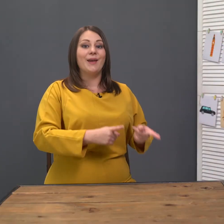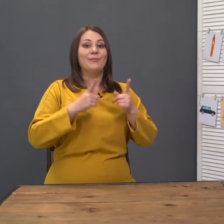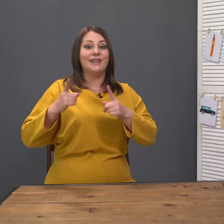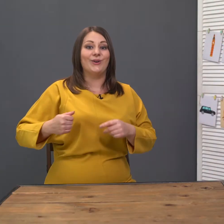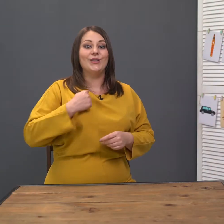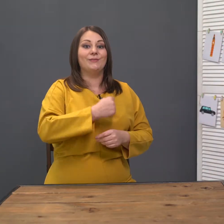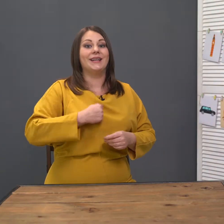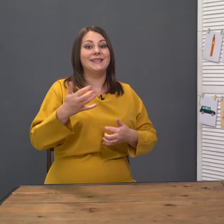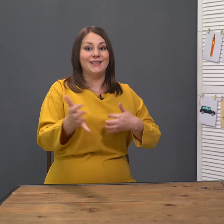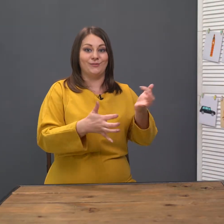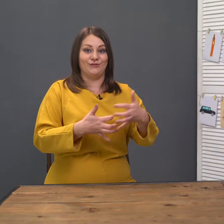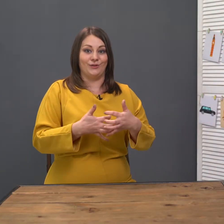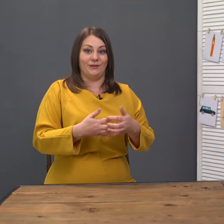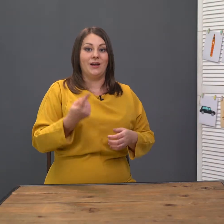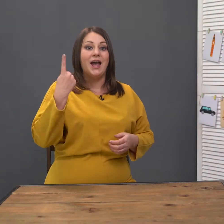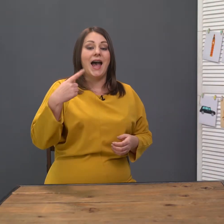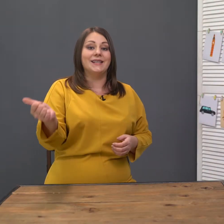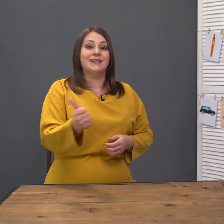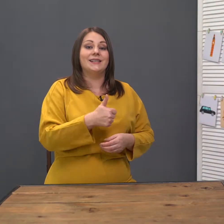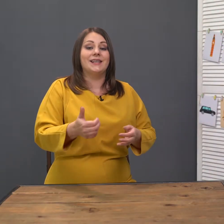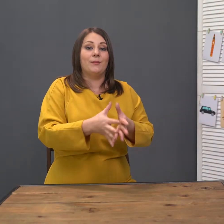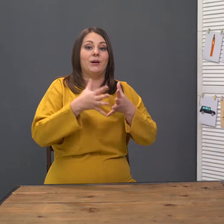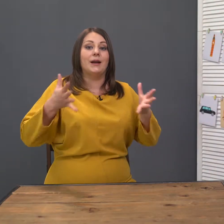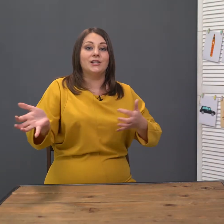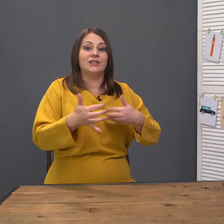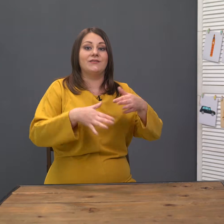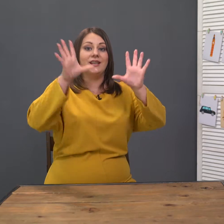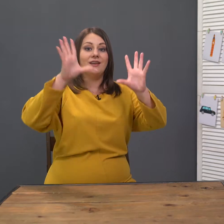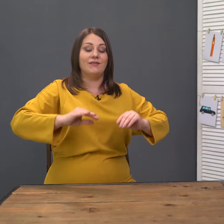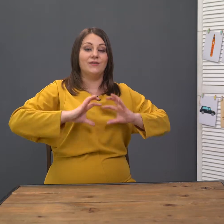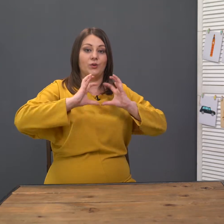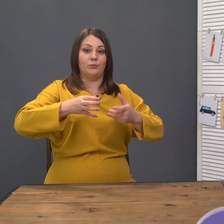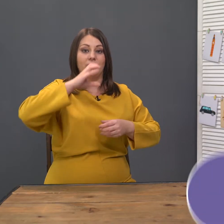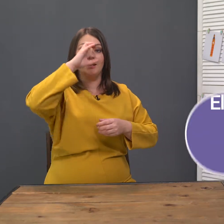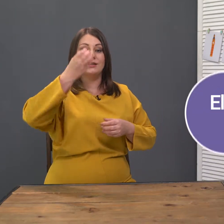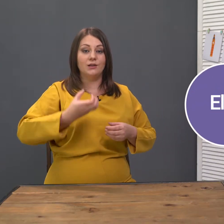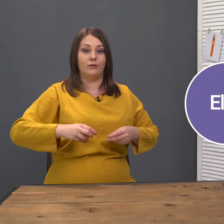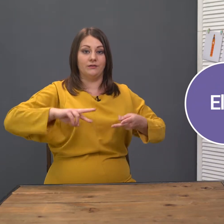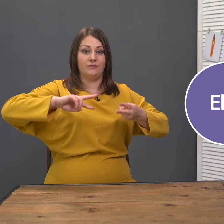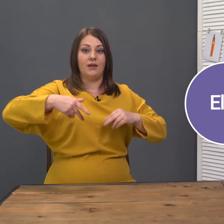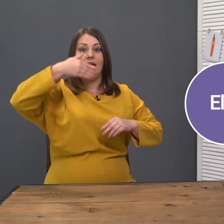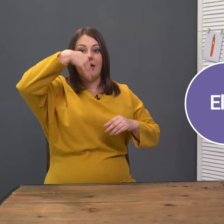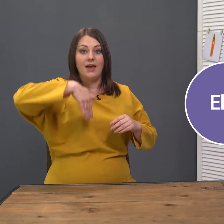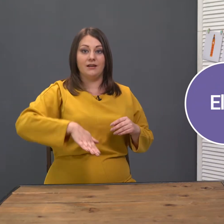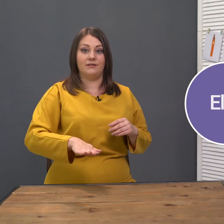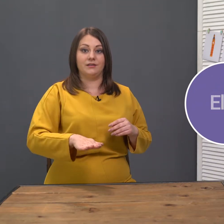Переходим к диким животным. Один из самых больших зверей во всем мире. Слон. Элефант.